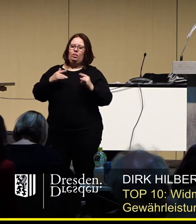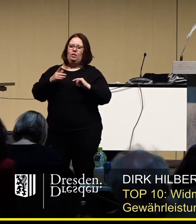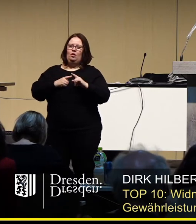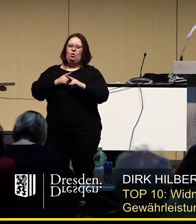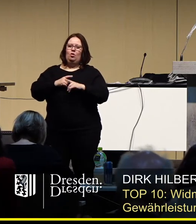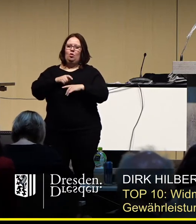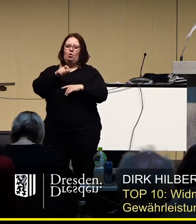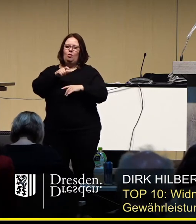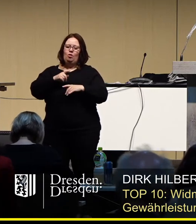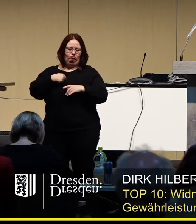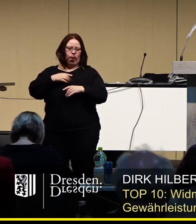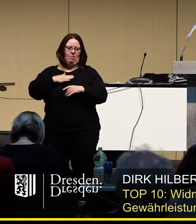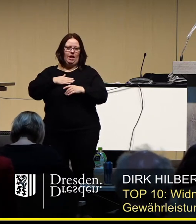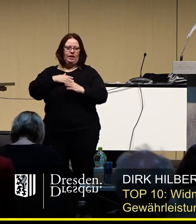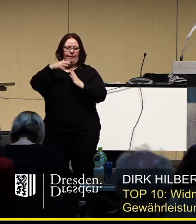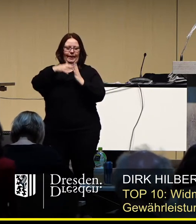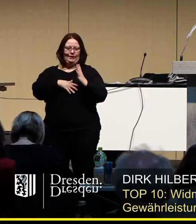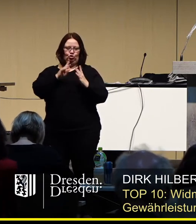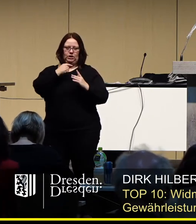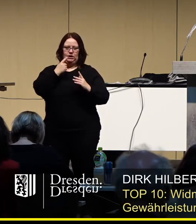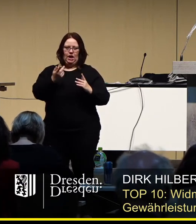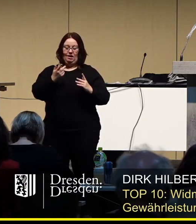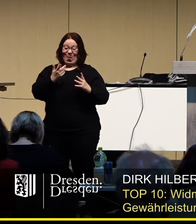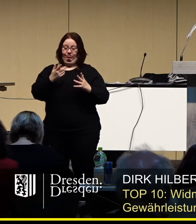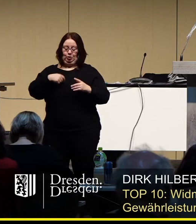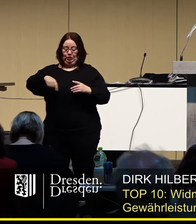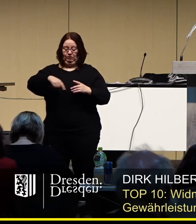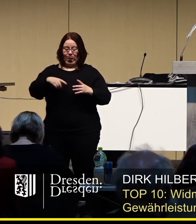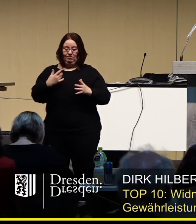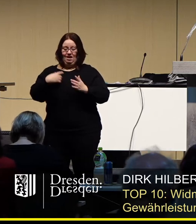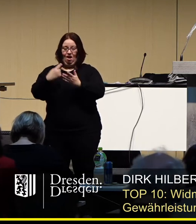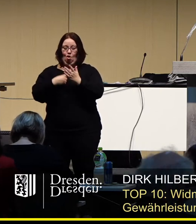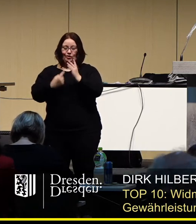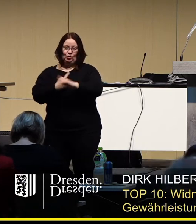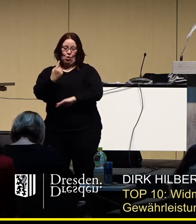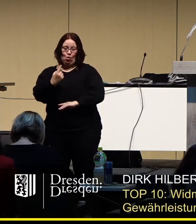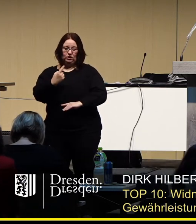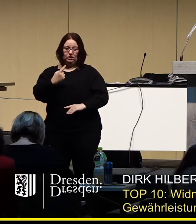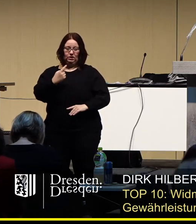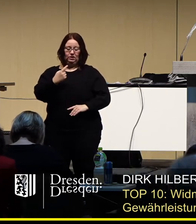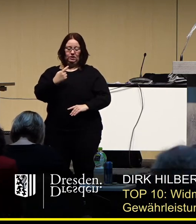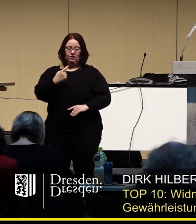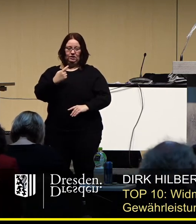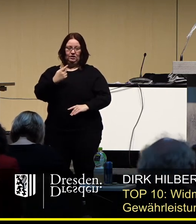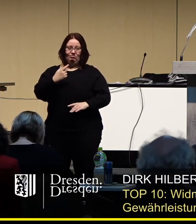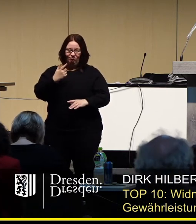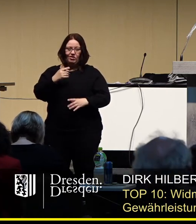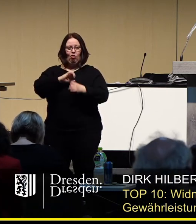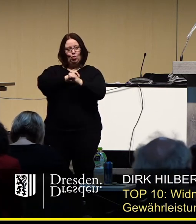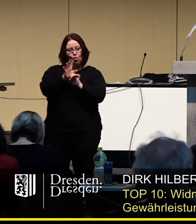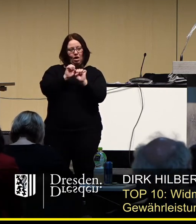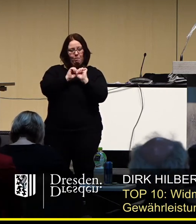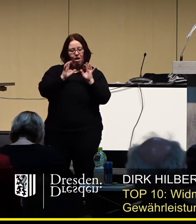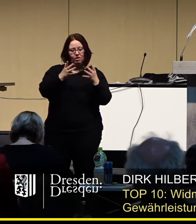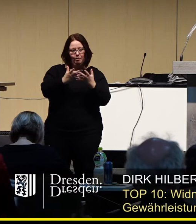Oberbürgermeisters heute gesagt, vor der großen Herausforderung. Wie können wir trotz Corona